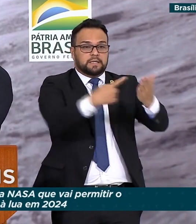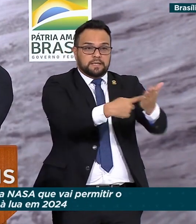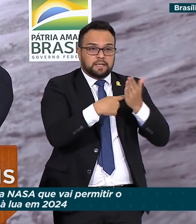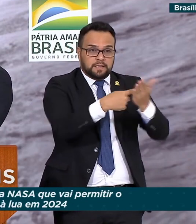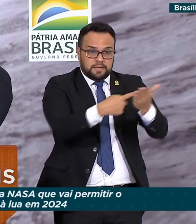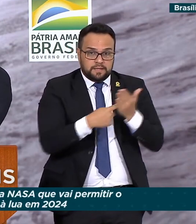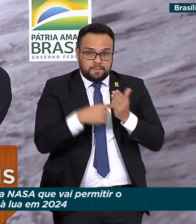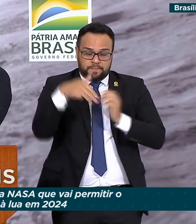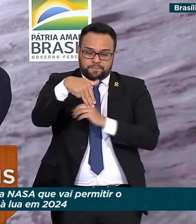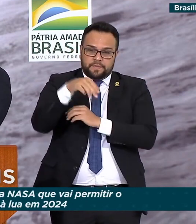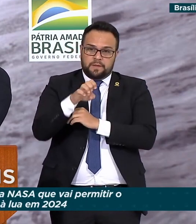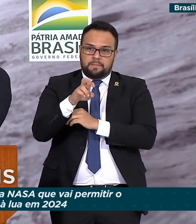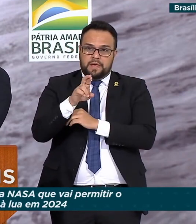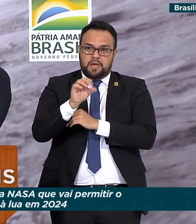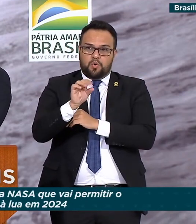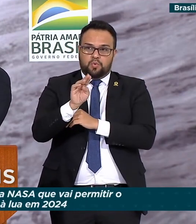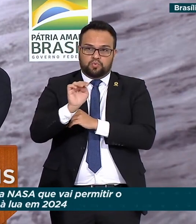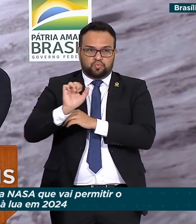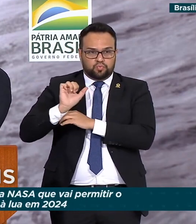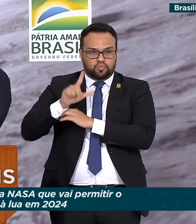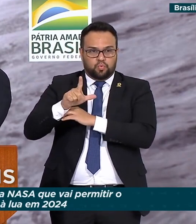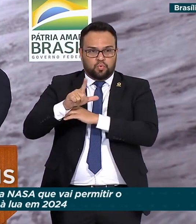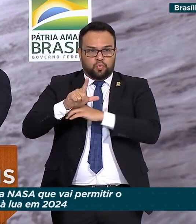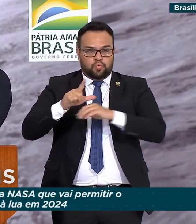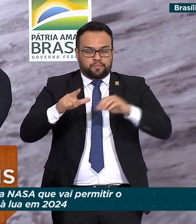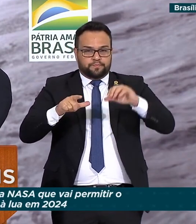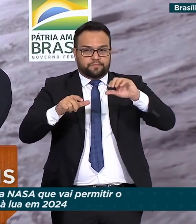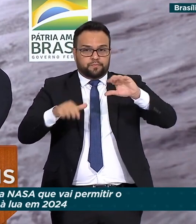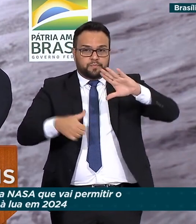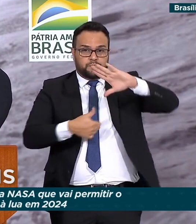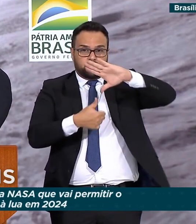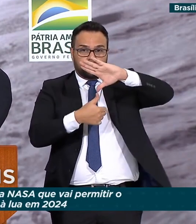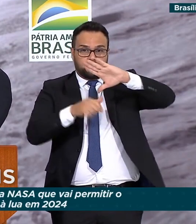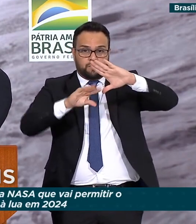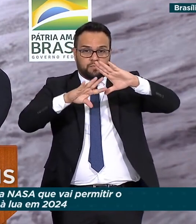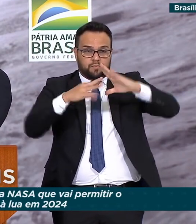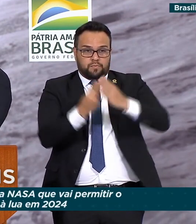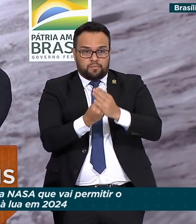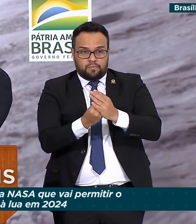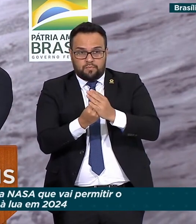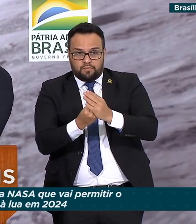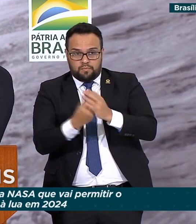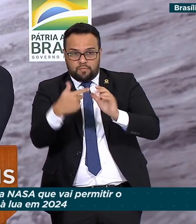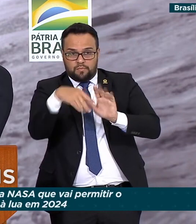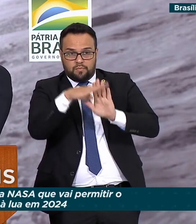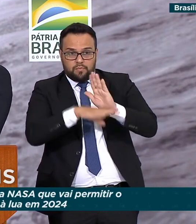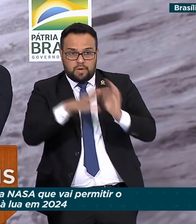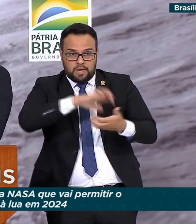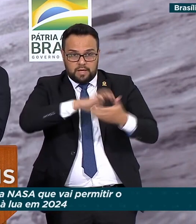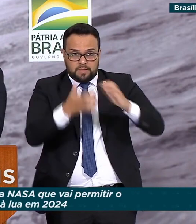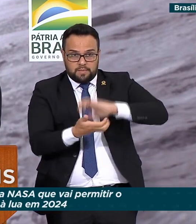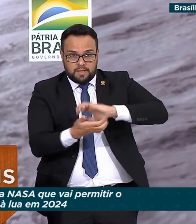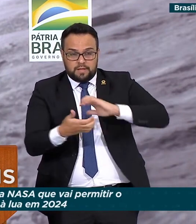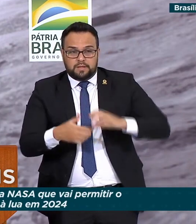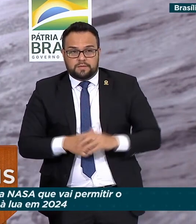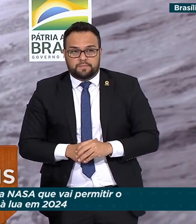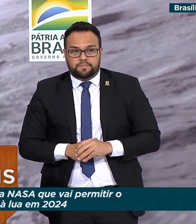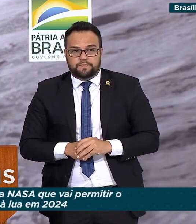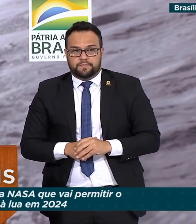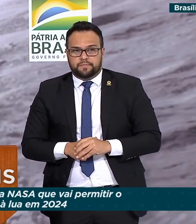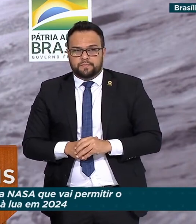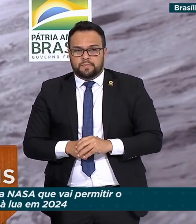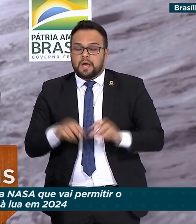matéria comercial e econômica, mas é sobretudo um acordo onde o Itamaraty entra com a negociação. Assim foi também em Itaipu,